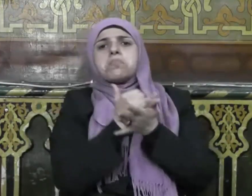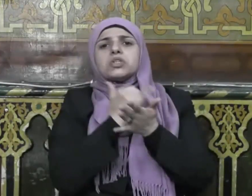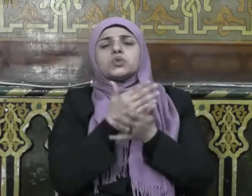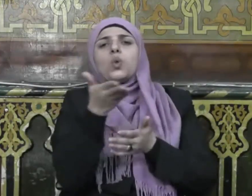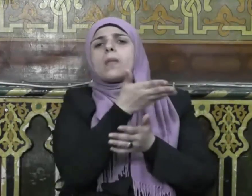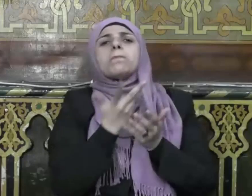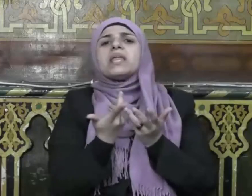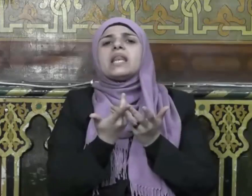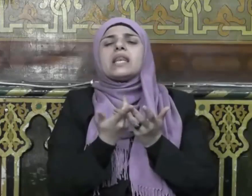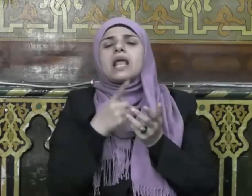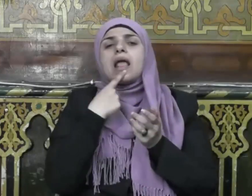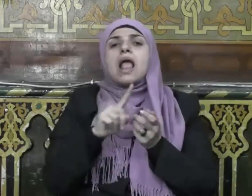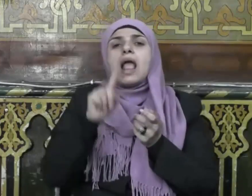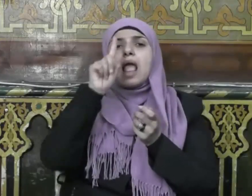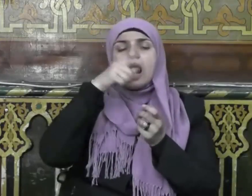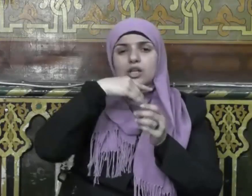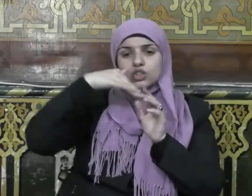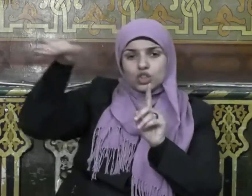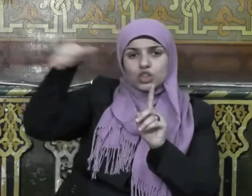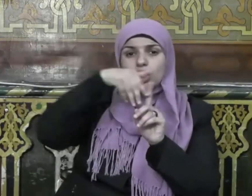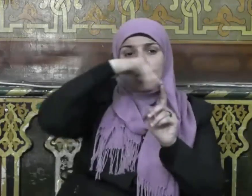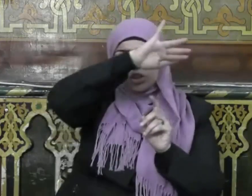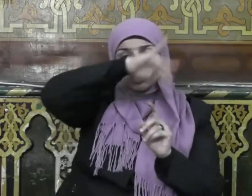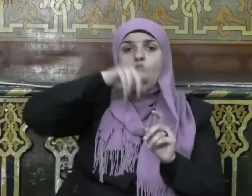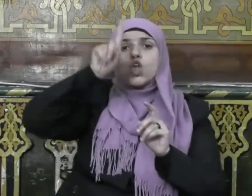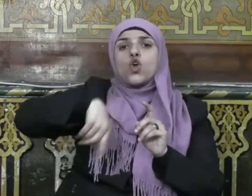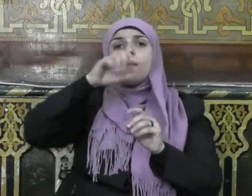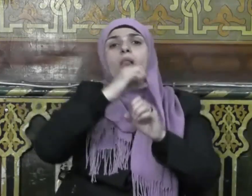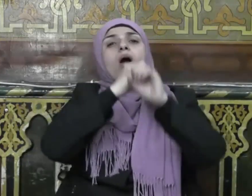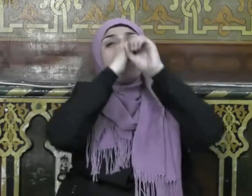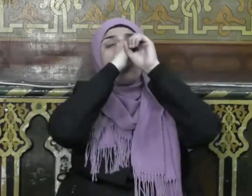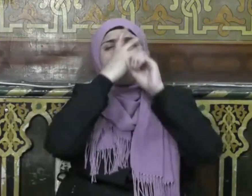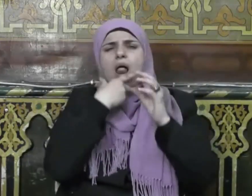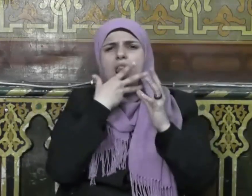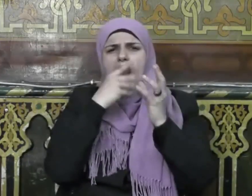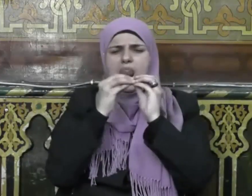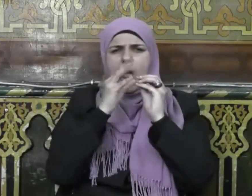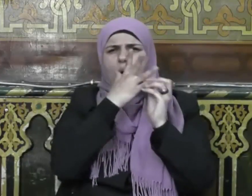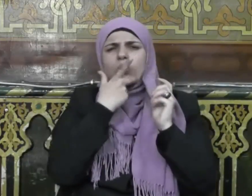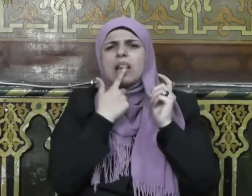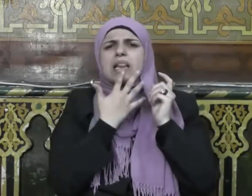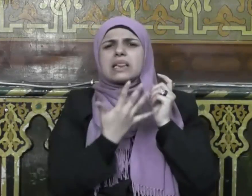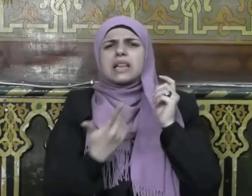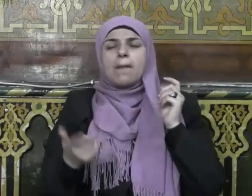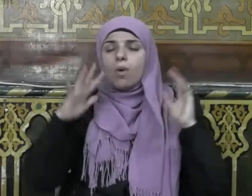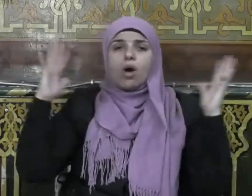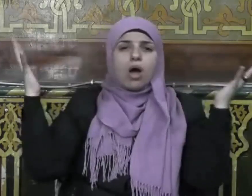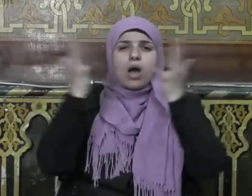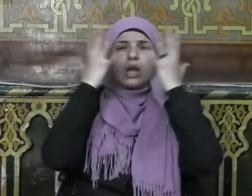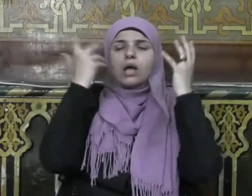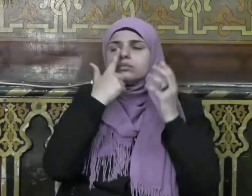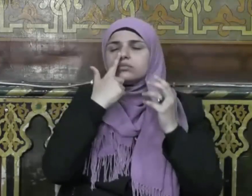سبيله إلا جاء يوم القيامة اللون لون الدم والريح ريح المسك